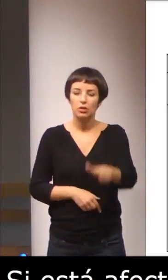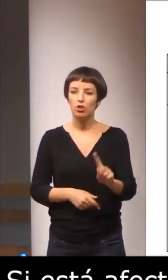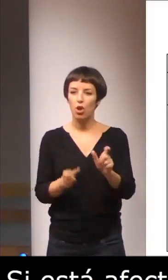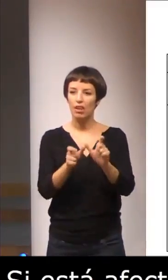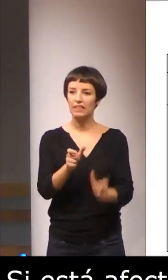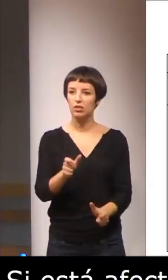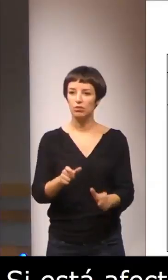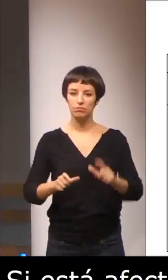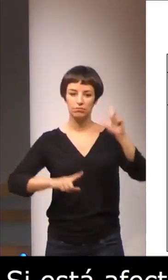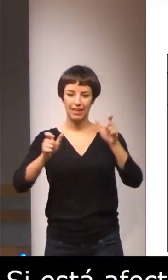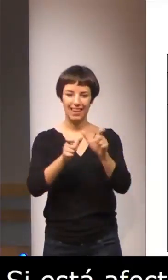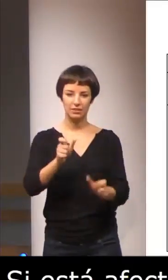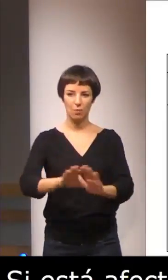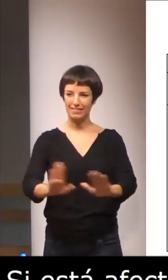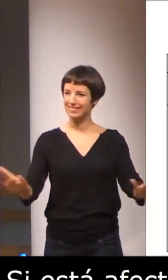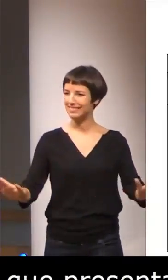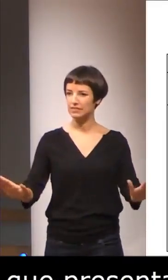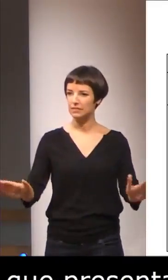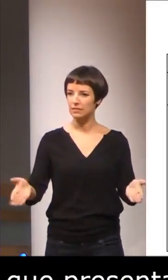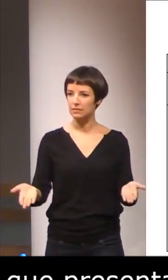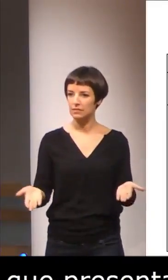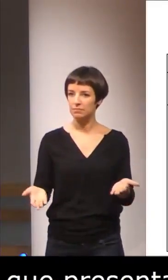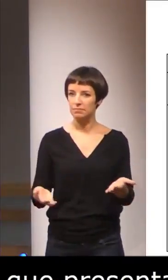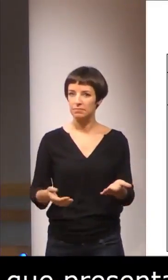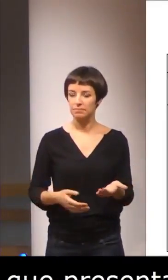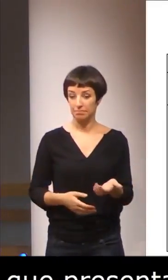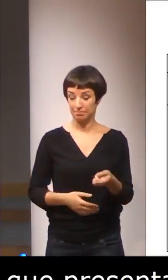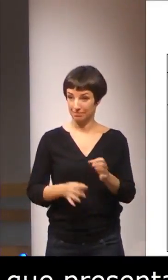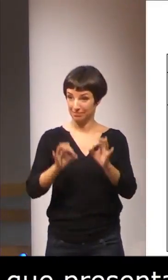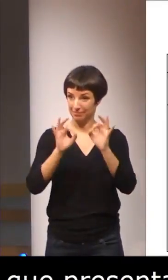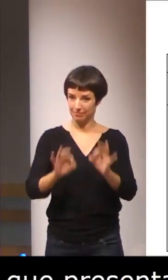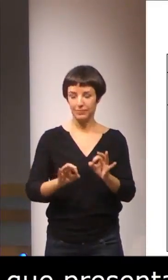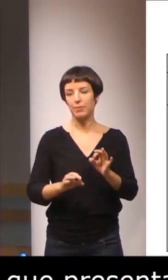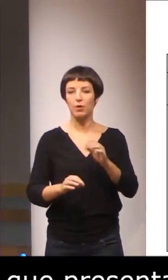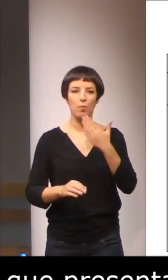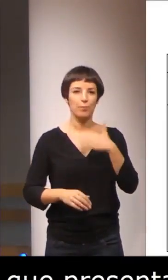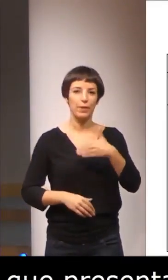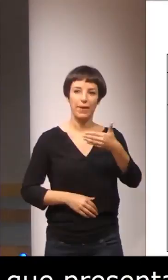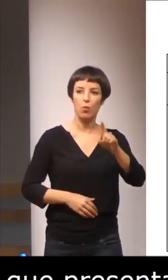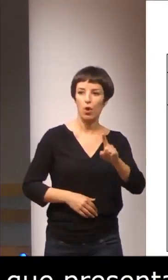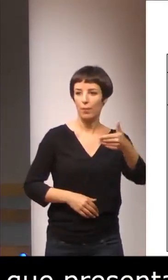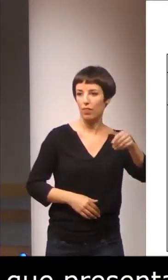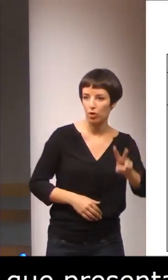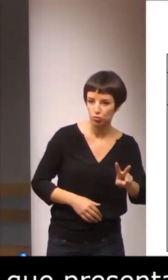gestuales léxicos, que le correspondería a una atribución de B1 o B2.